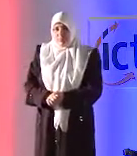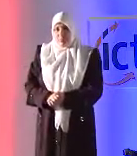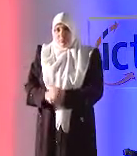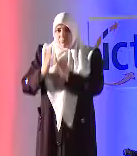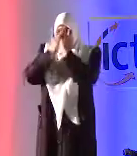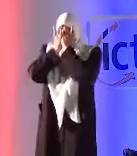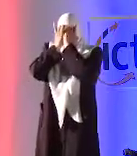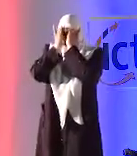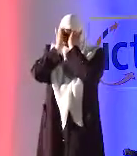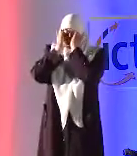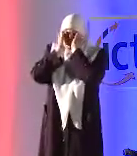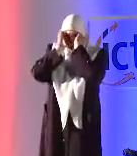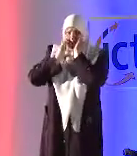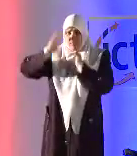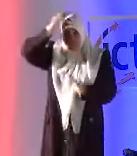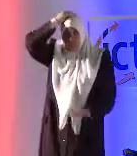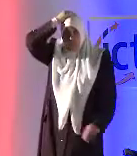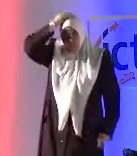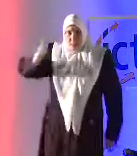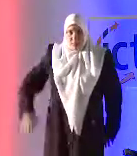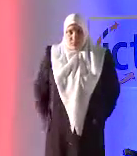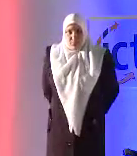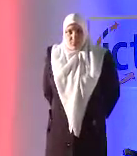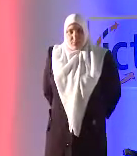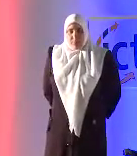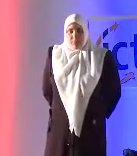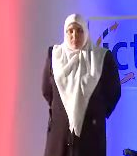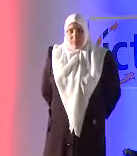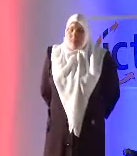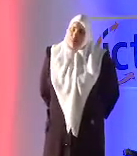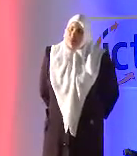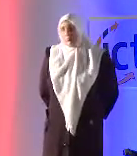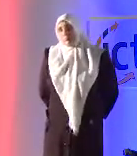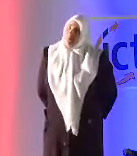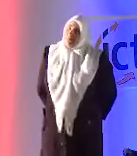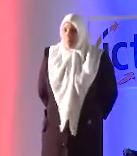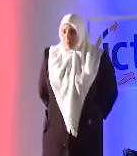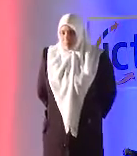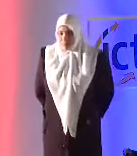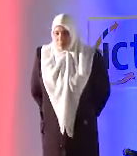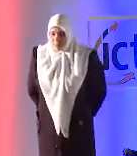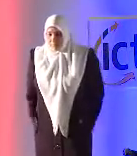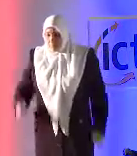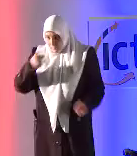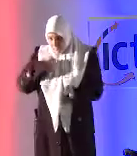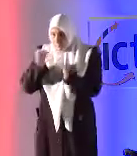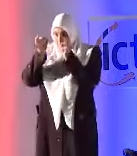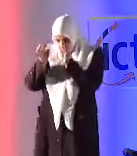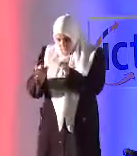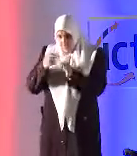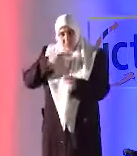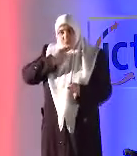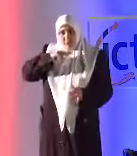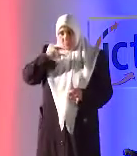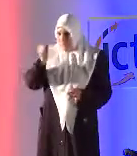لذلك يوجد أنه يمكننا أن نرى ولكن أستطيع أتمنى أن كل ما أقوله هو صحيح أنا أكدكم أنني لن أكذب